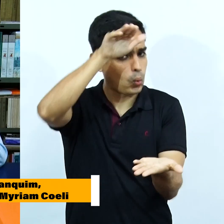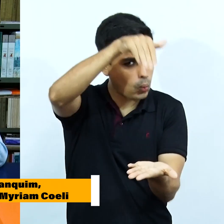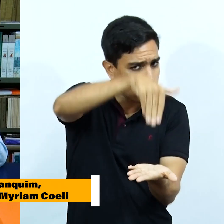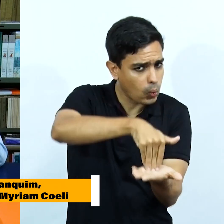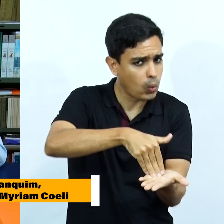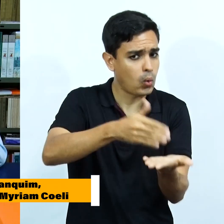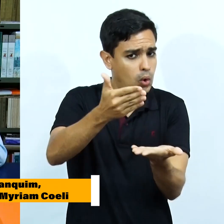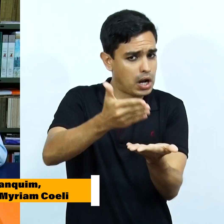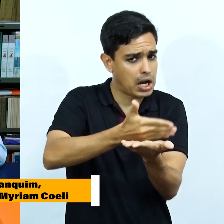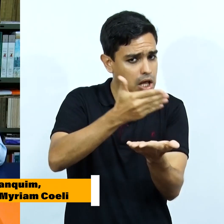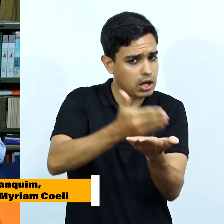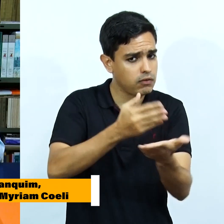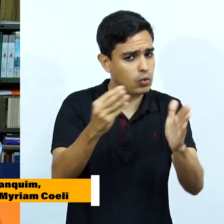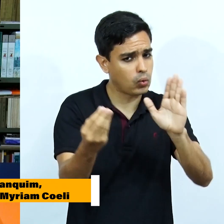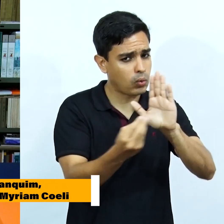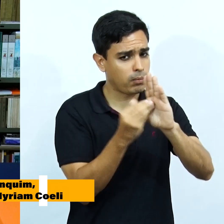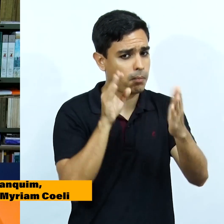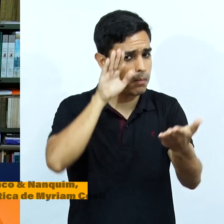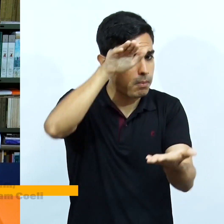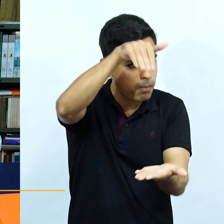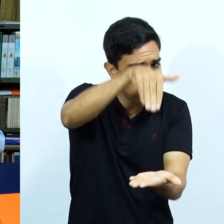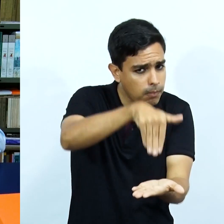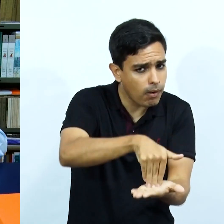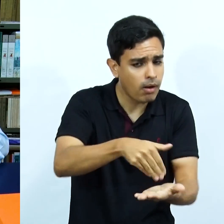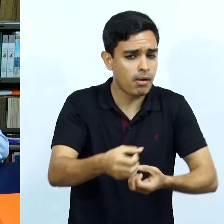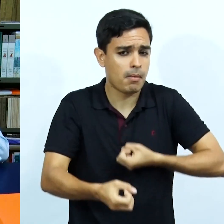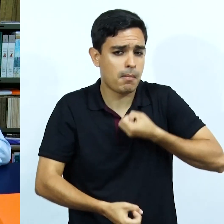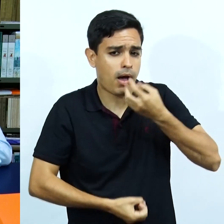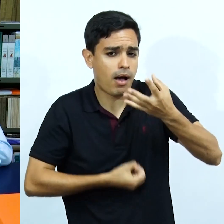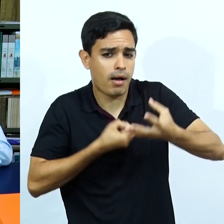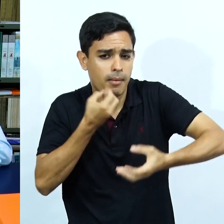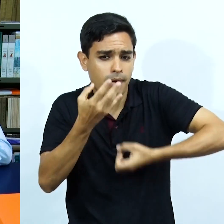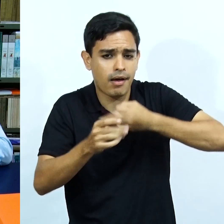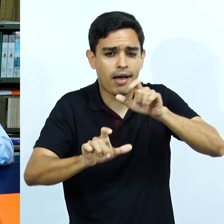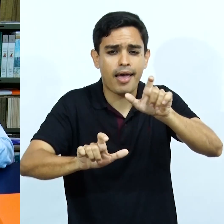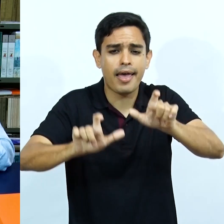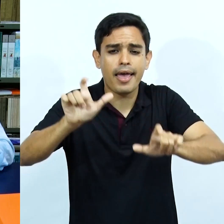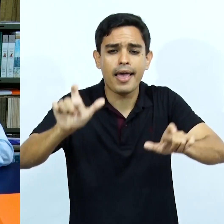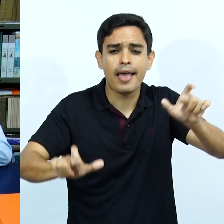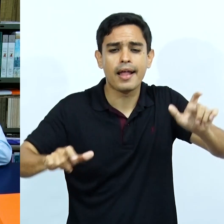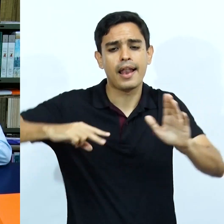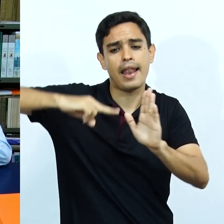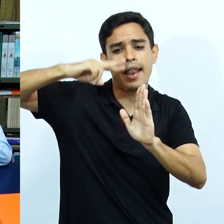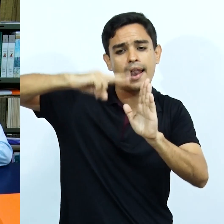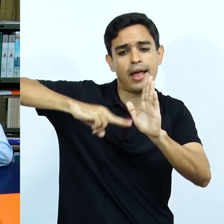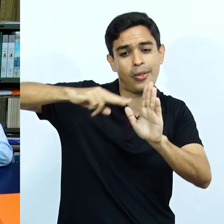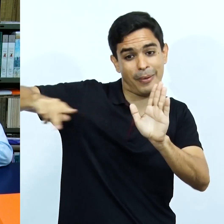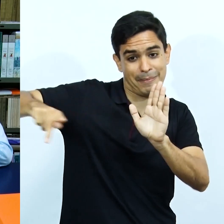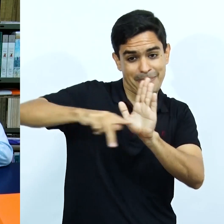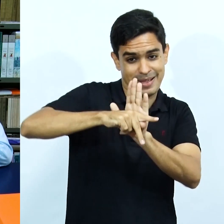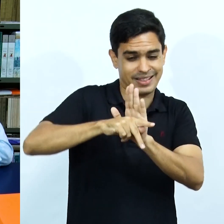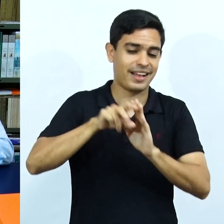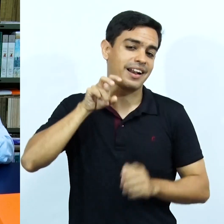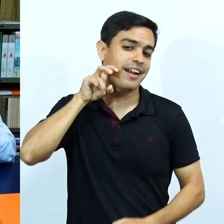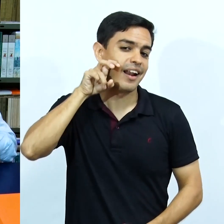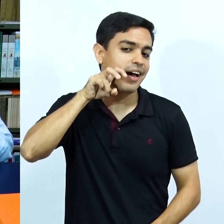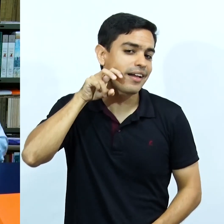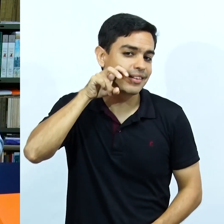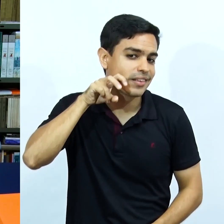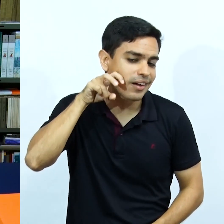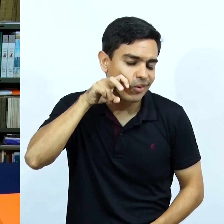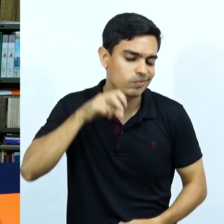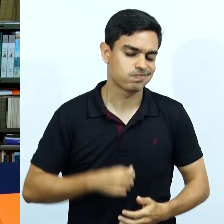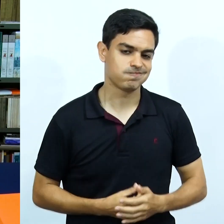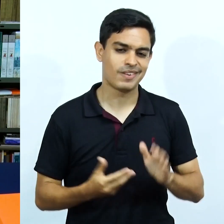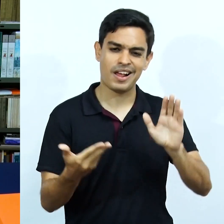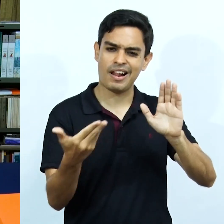colocar na parte final do livro o depoimento de críticos literários, de leitores da cidade, enfim, calçando a